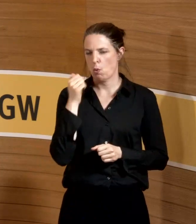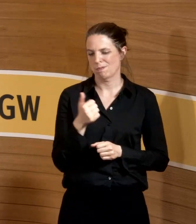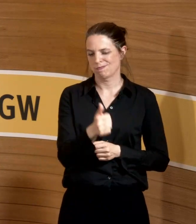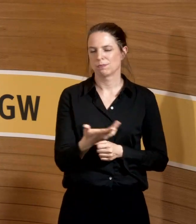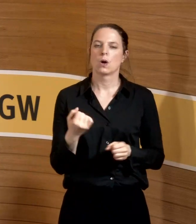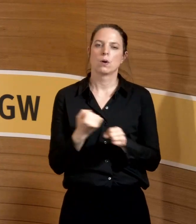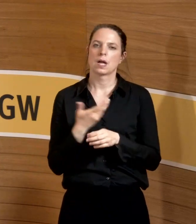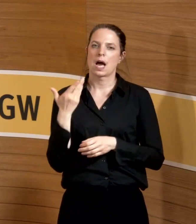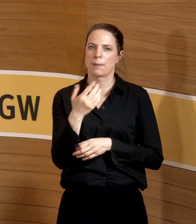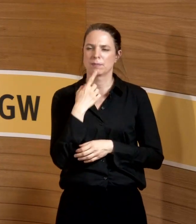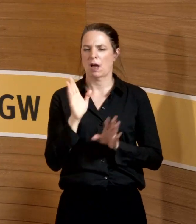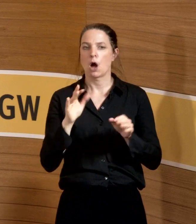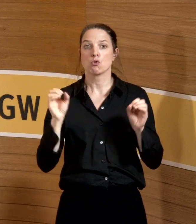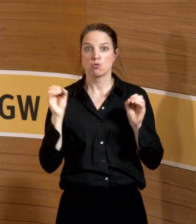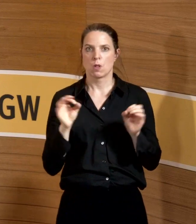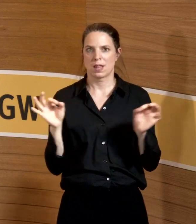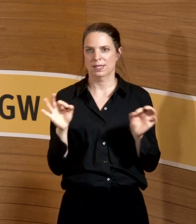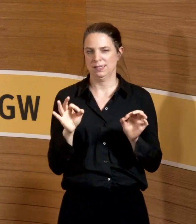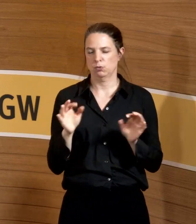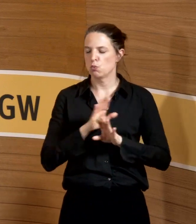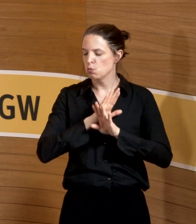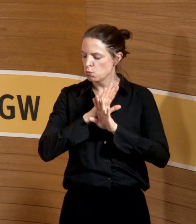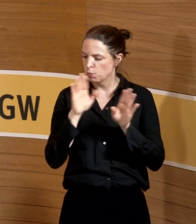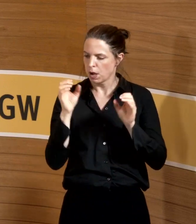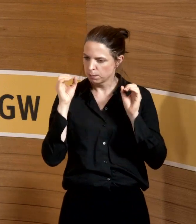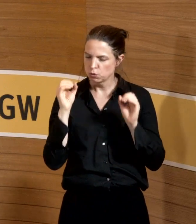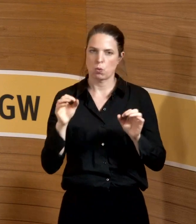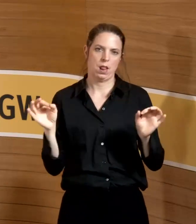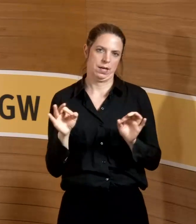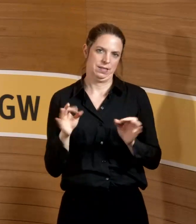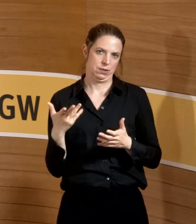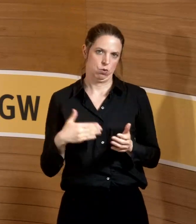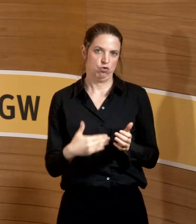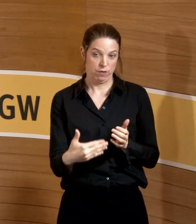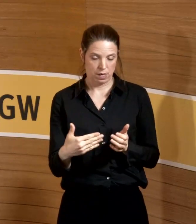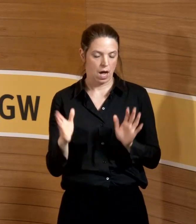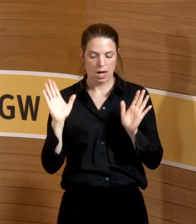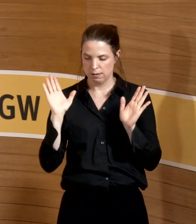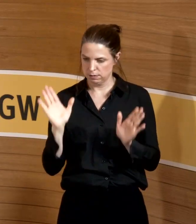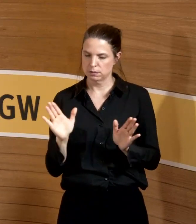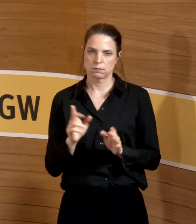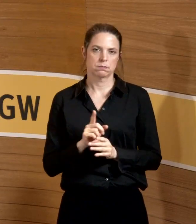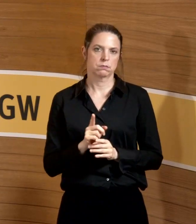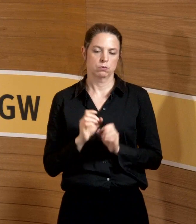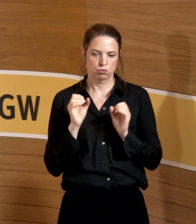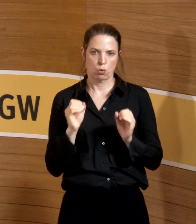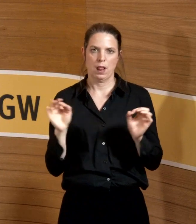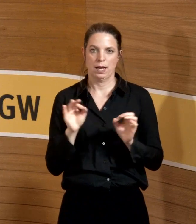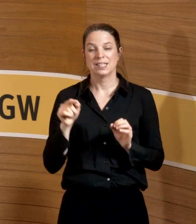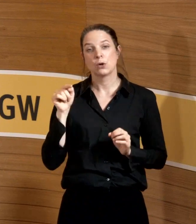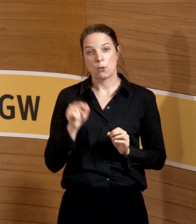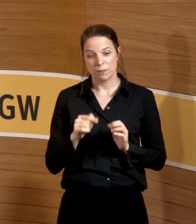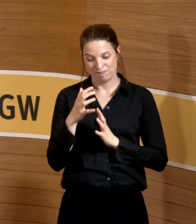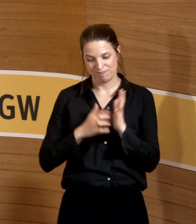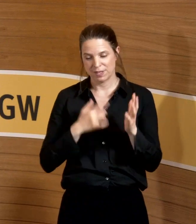dachten so, wir brauchen das Nullrisiko. Wir dürfen unseren Schwangeren ja auch überhaupt gar nicht zumuten. Hier steht zum ersten Mal drin, dass